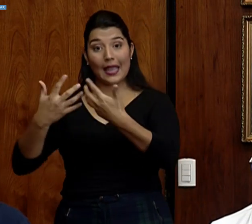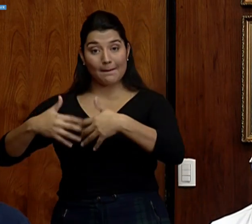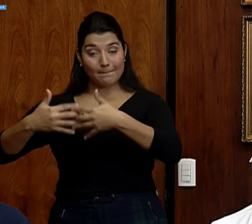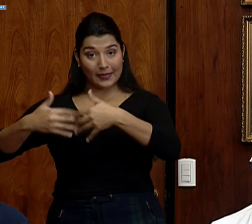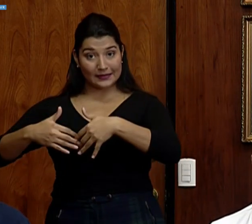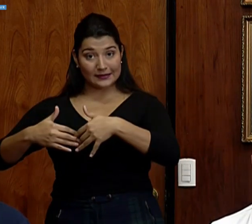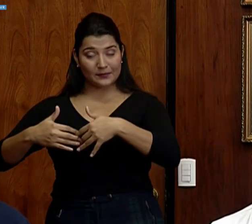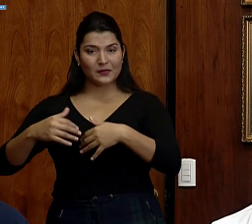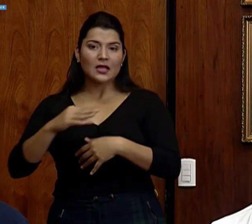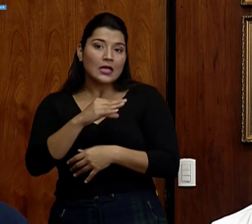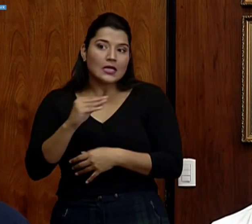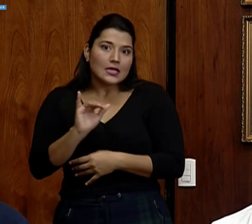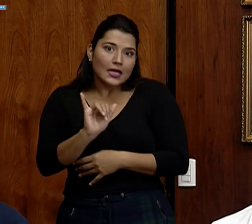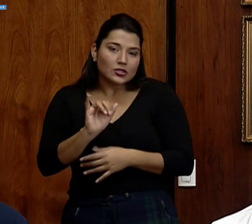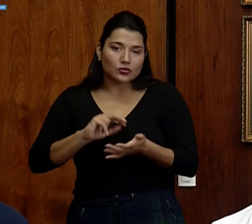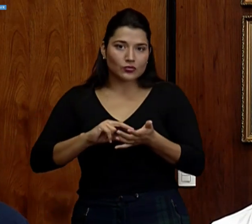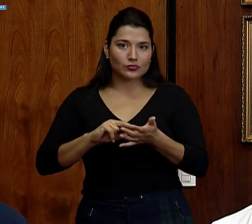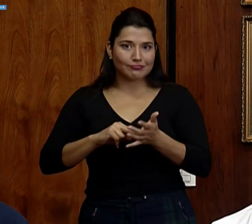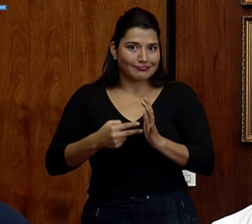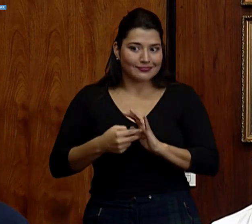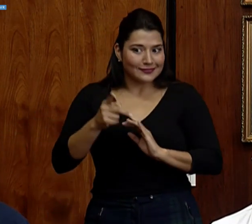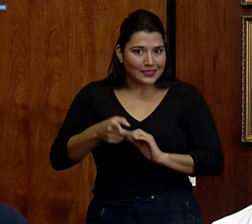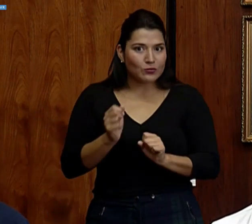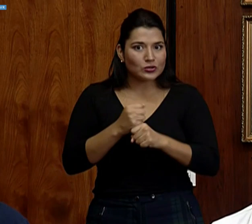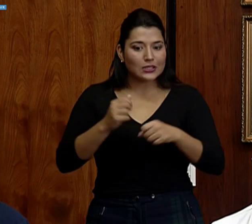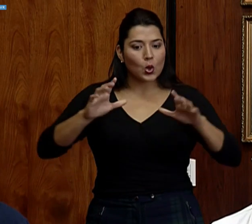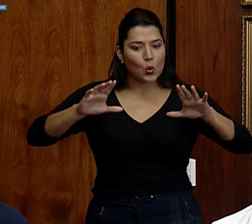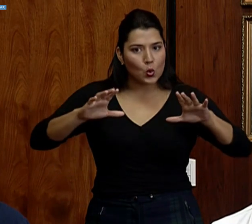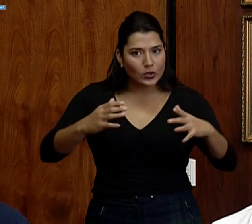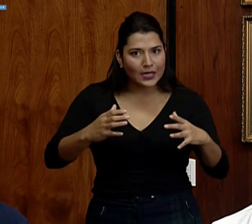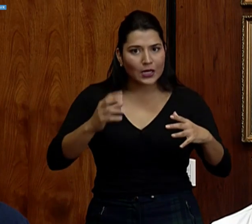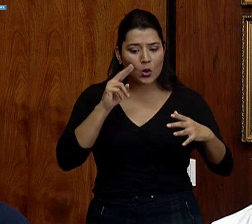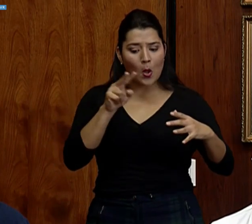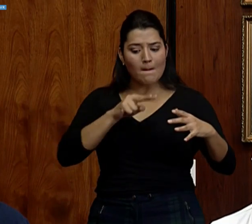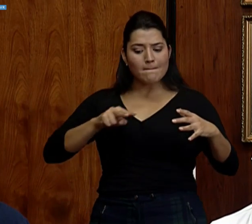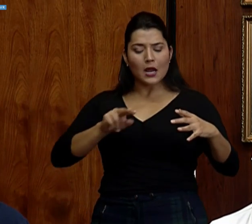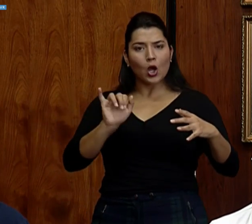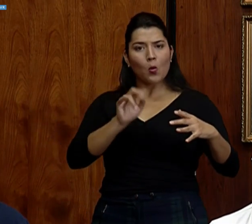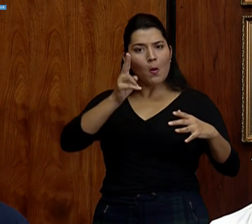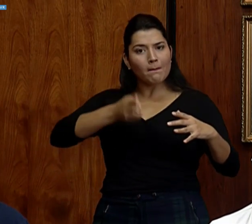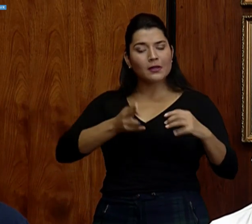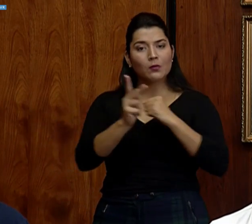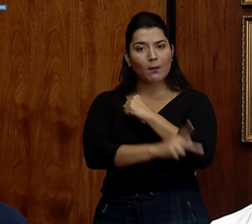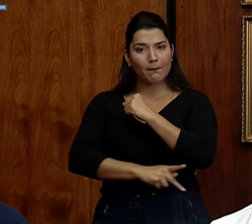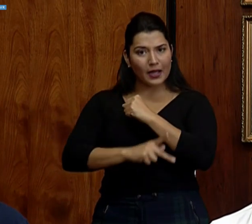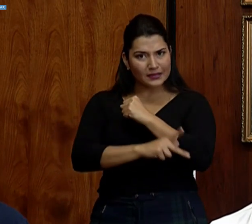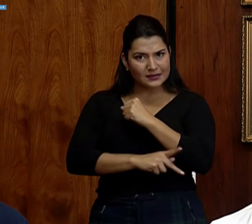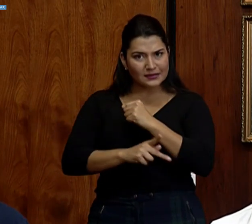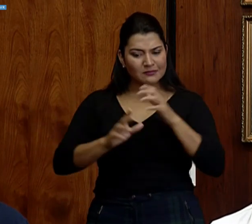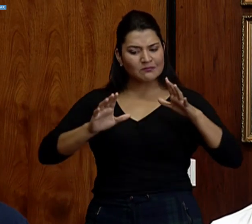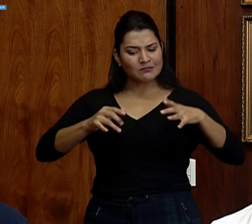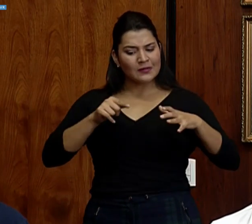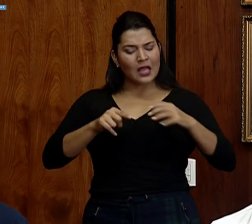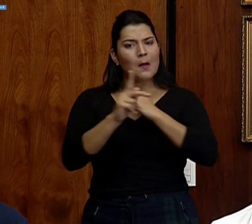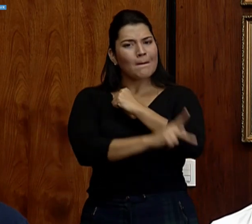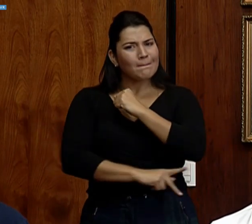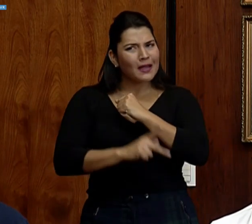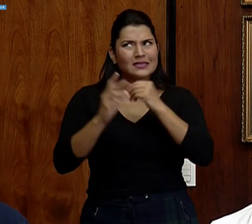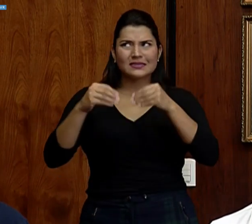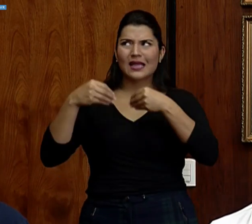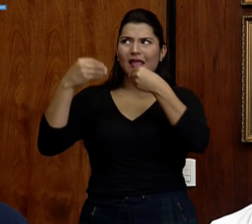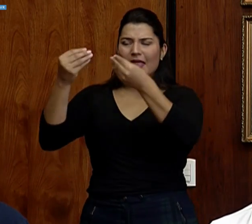y aquí se trata de esto, de unirnos todos, de visualizarnos como un solo país, que somos un país que le ha dado mucho al mundo